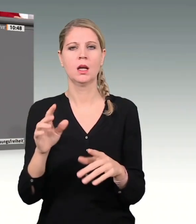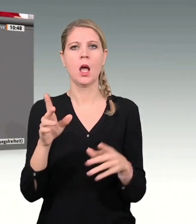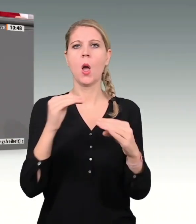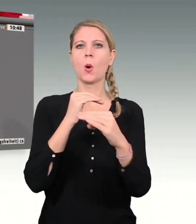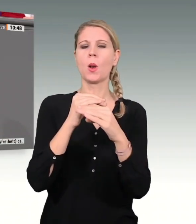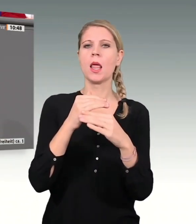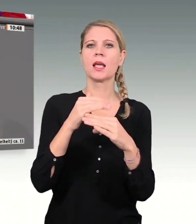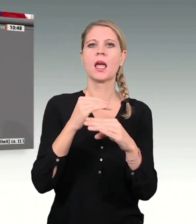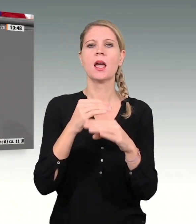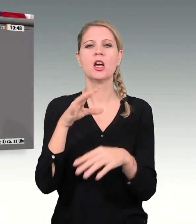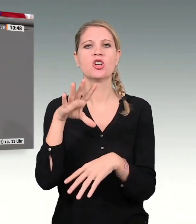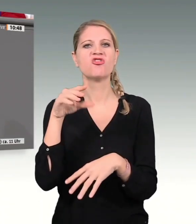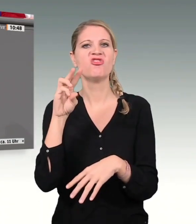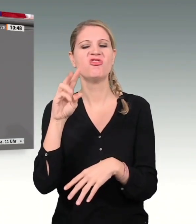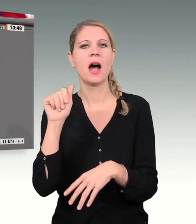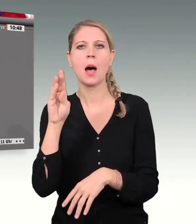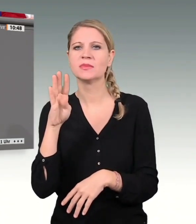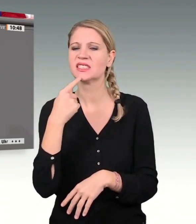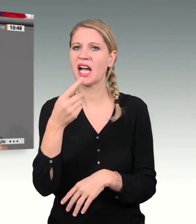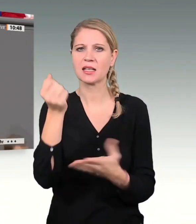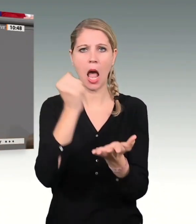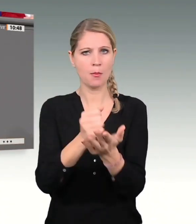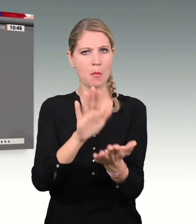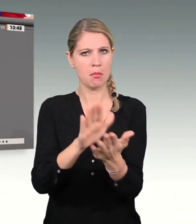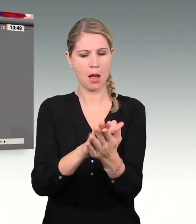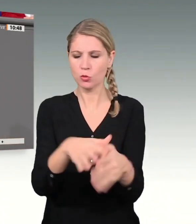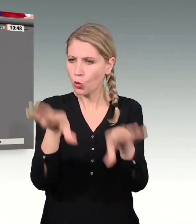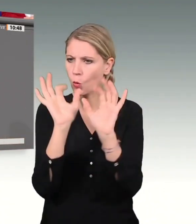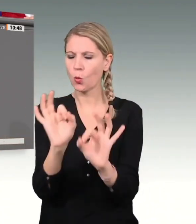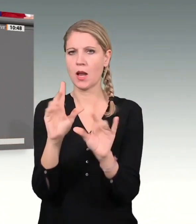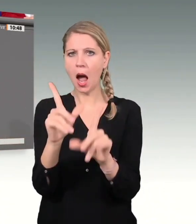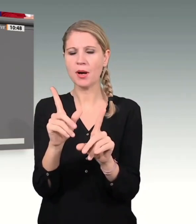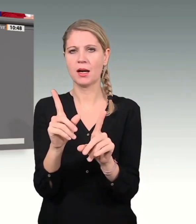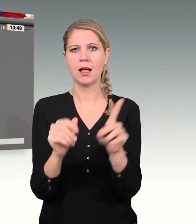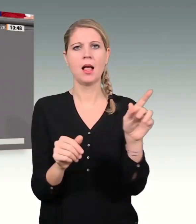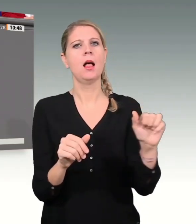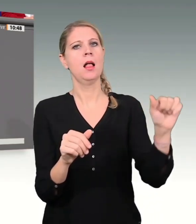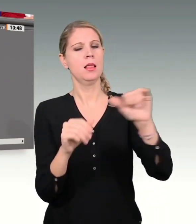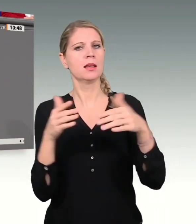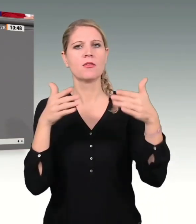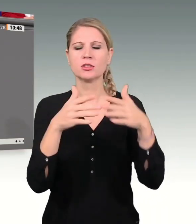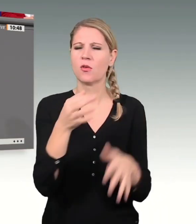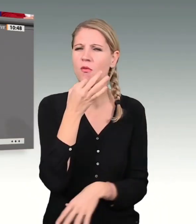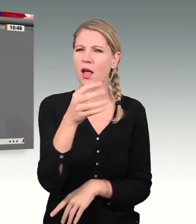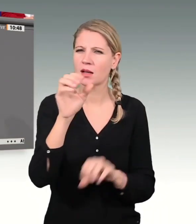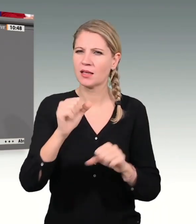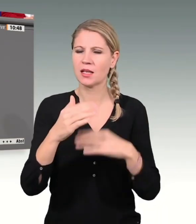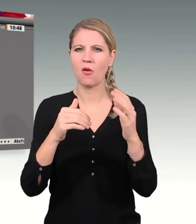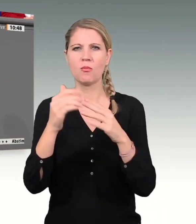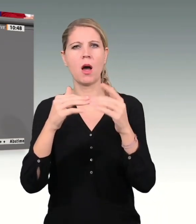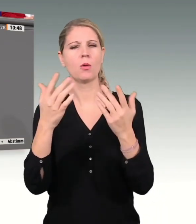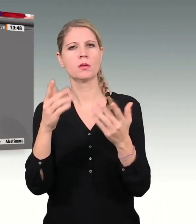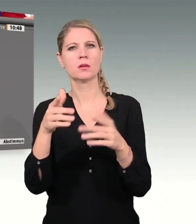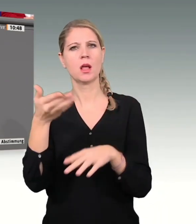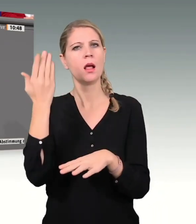Allerdings stellt die Fraktion Die Linke sich schon noch die Frage, kann man nicht aufbauend auf das, was der Kollege Grübel in den vergangenen